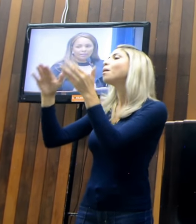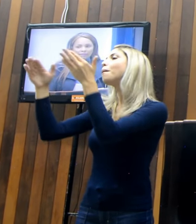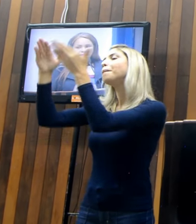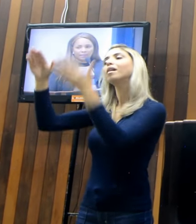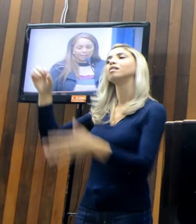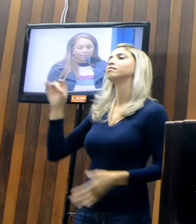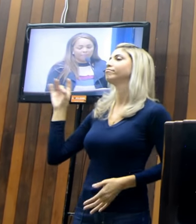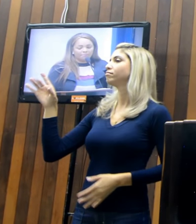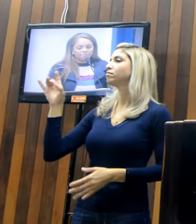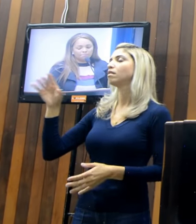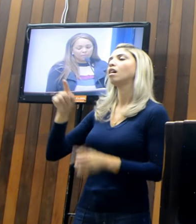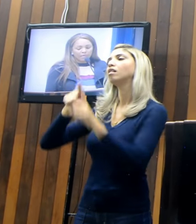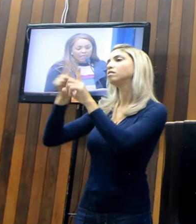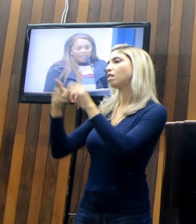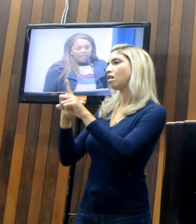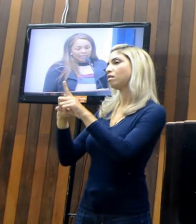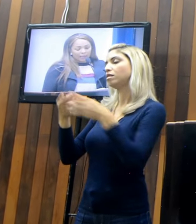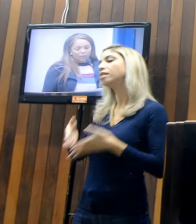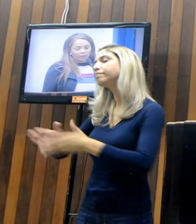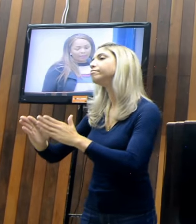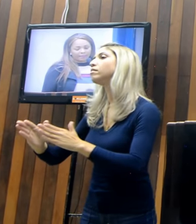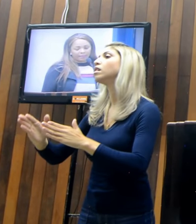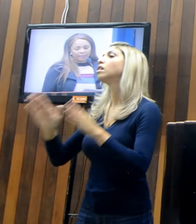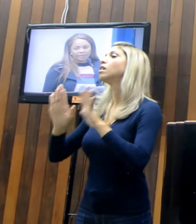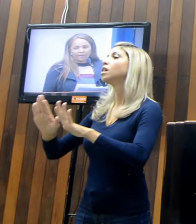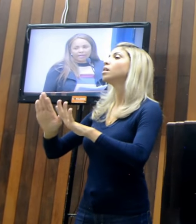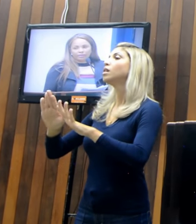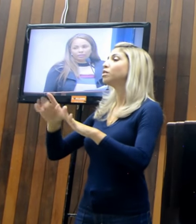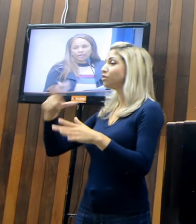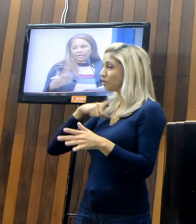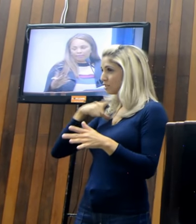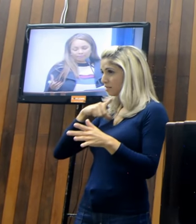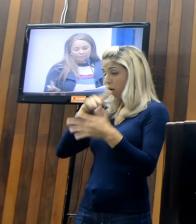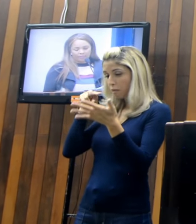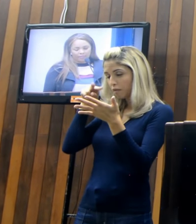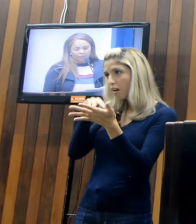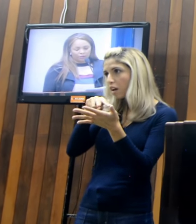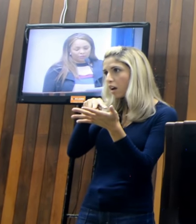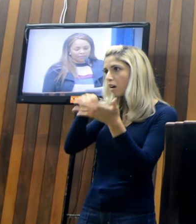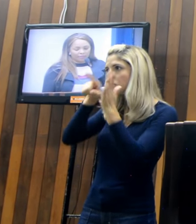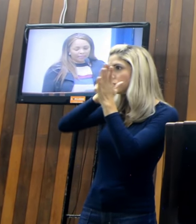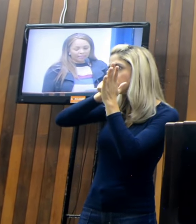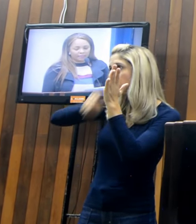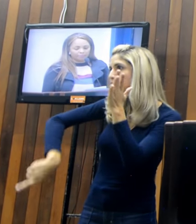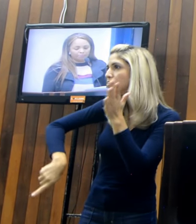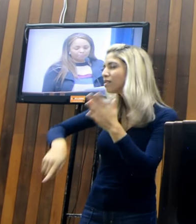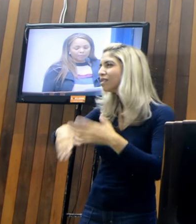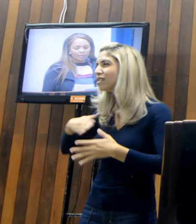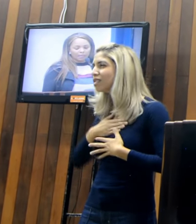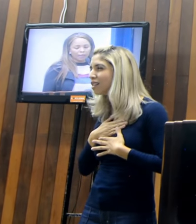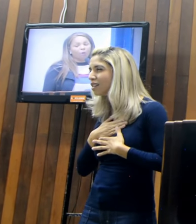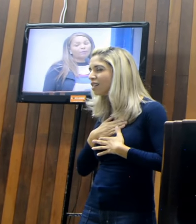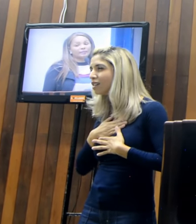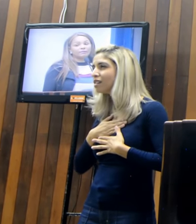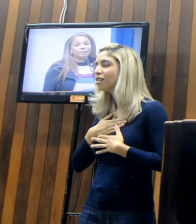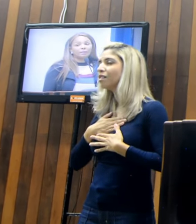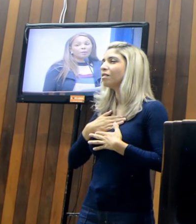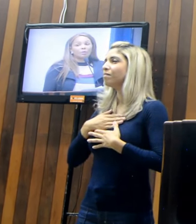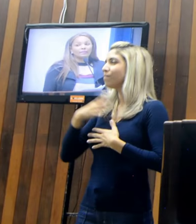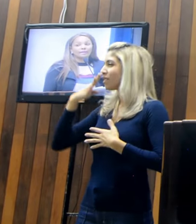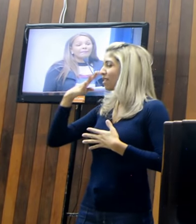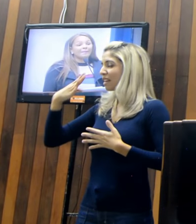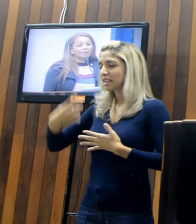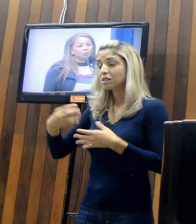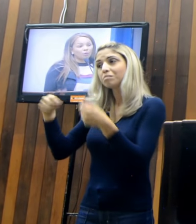ímpar na vida da mãe. E quando eu recebi esse veto, né, me causou estranheza, e logo assim eu também